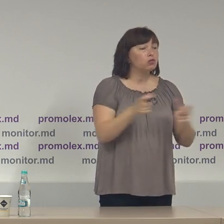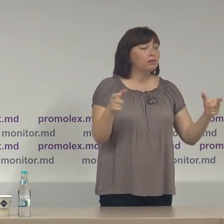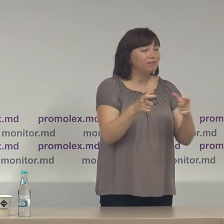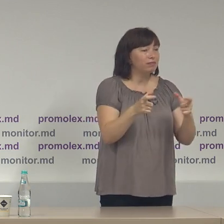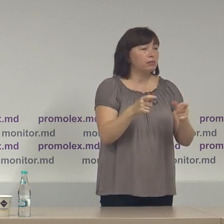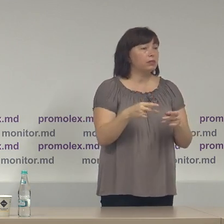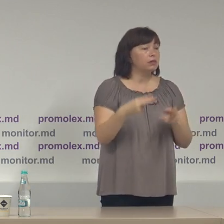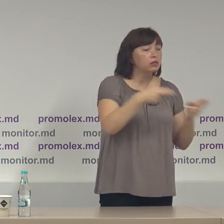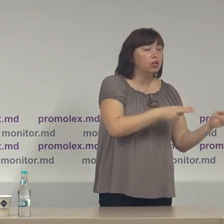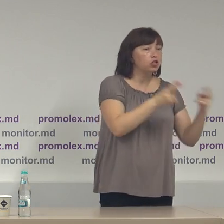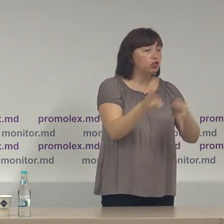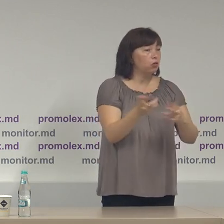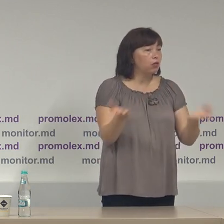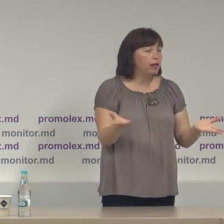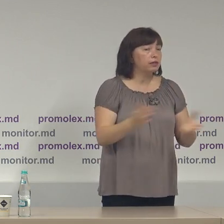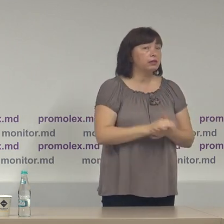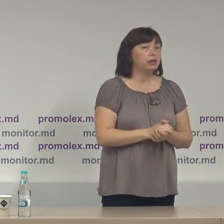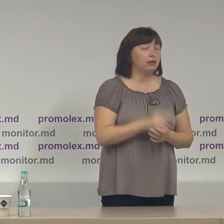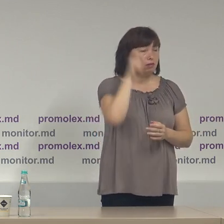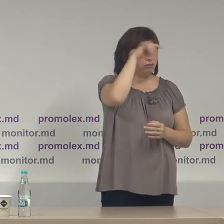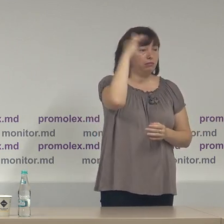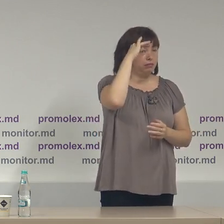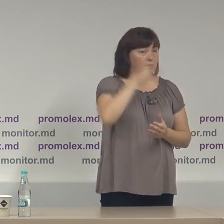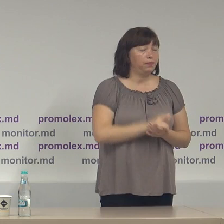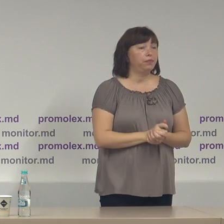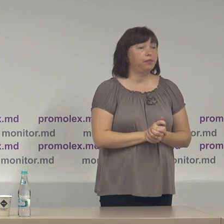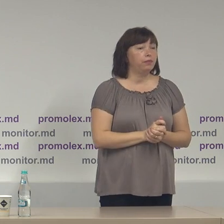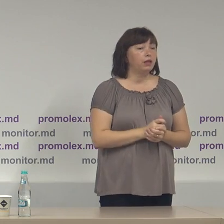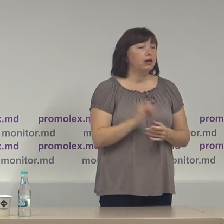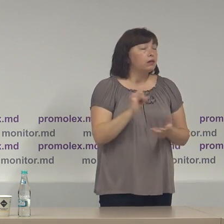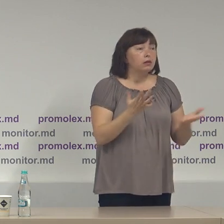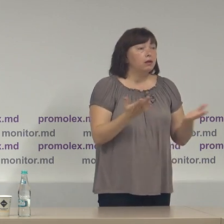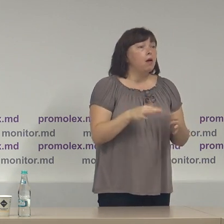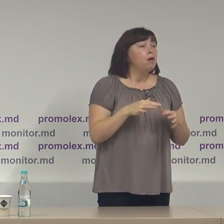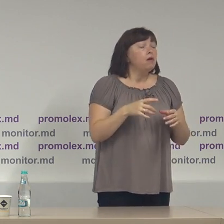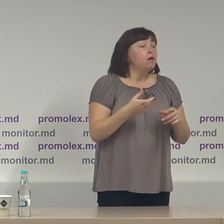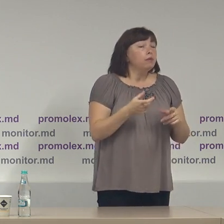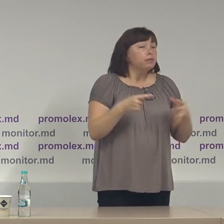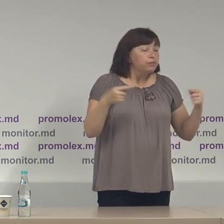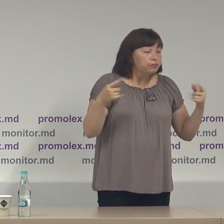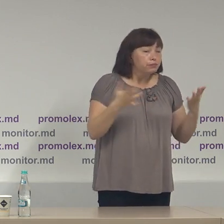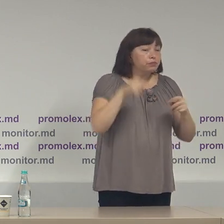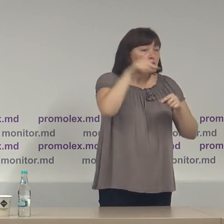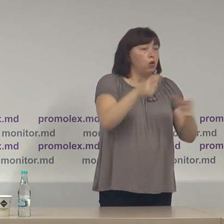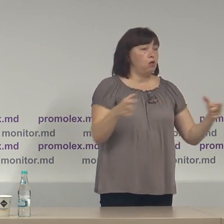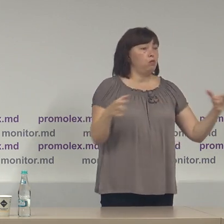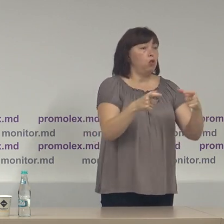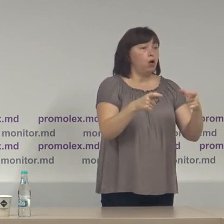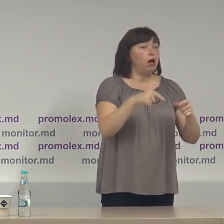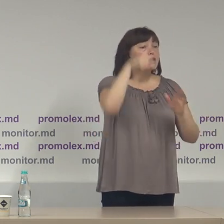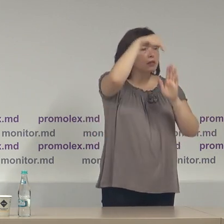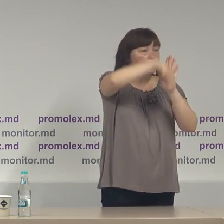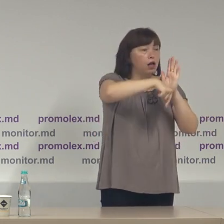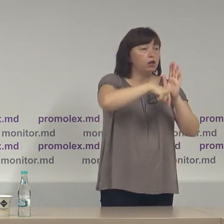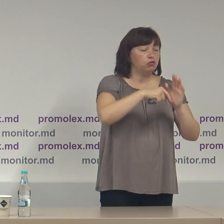circulație a cetățenilor din regiunea transnistreană ei practic sunt blocați la acel